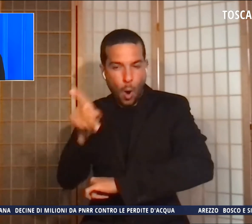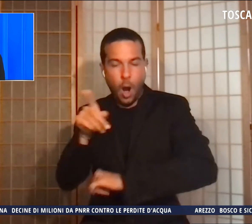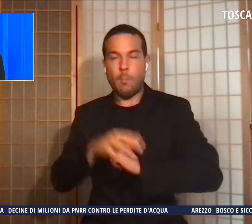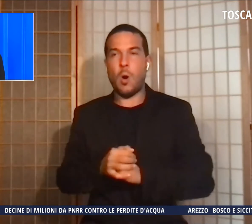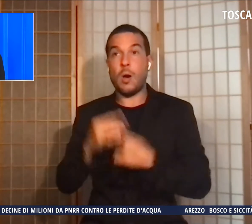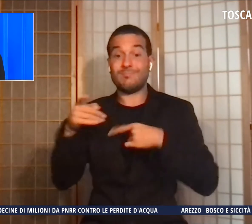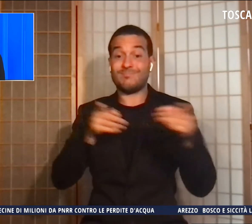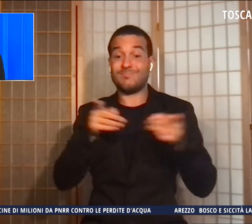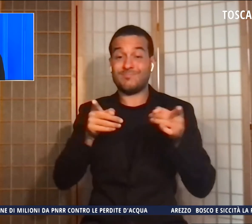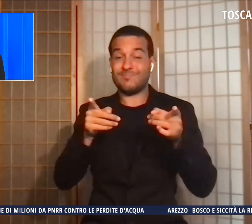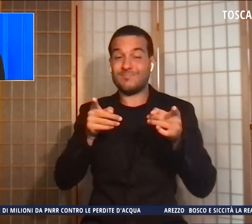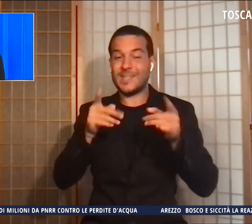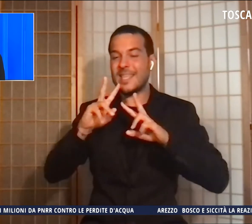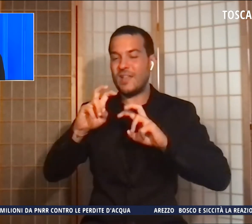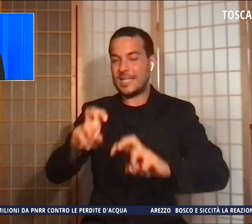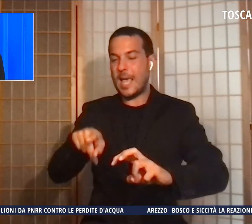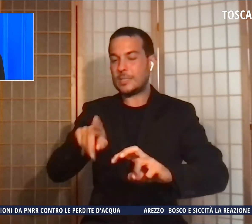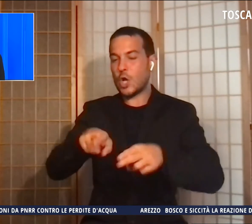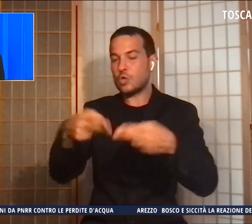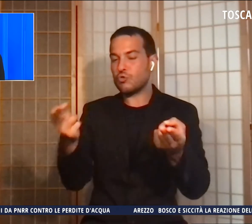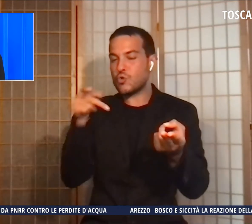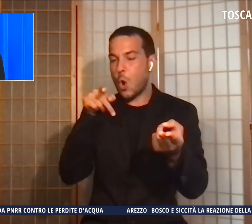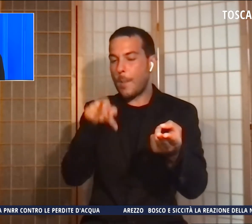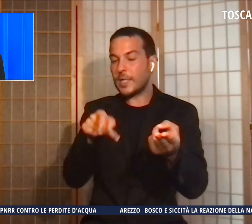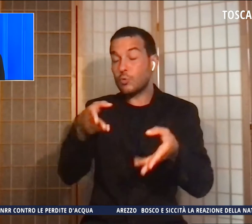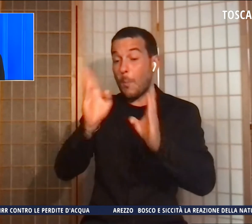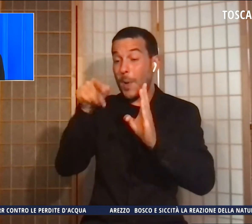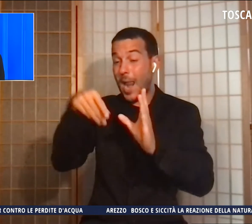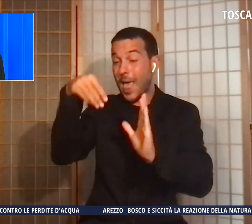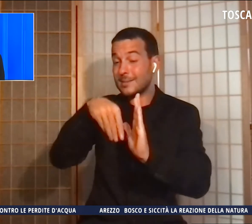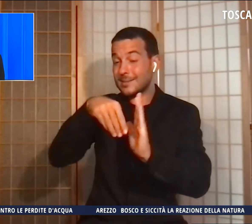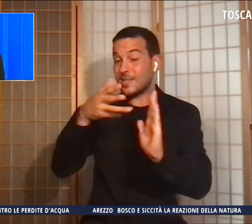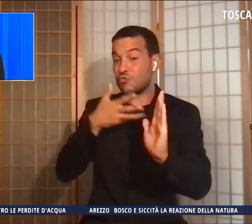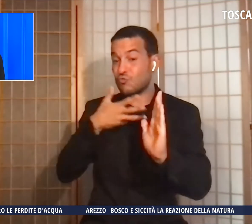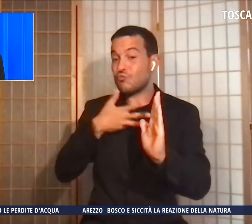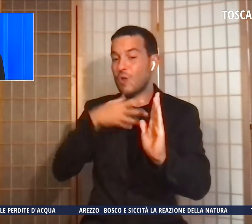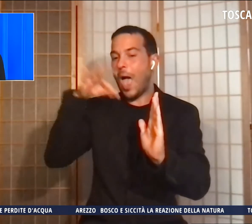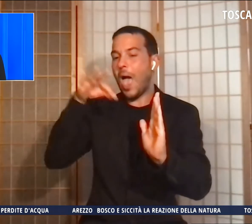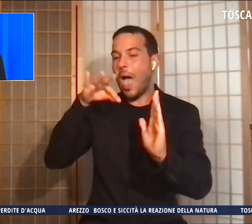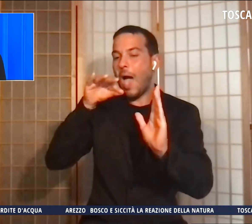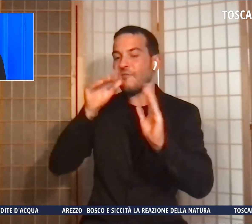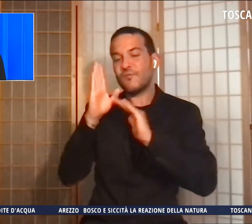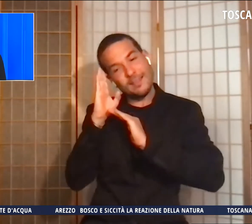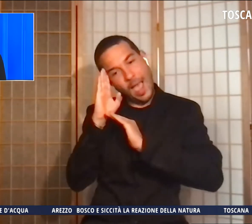scoprirono pure che nella palazzina c'era un affittacamere sconosciuto al fisco.